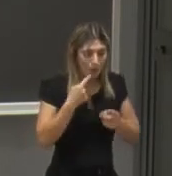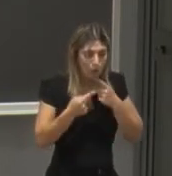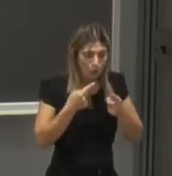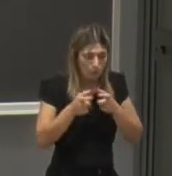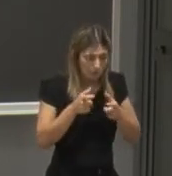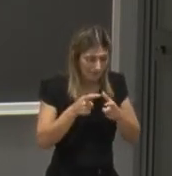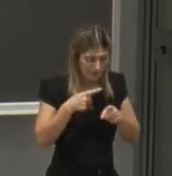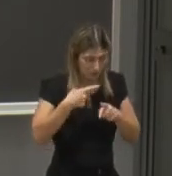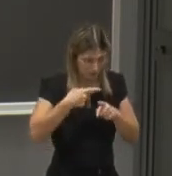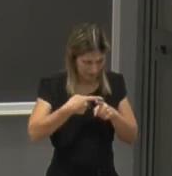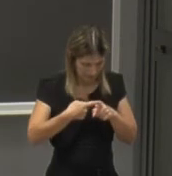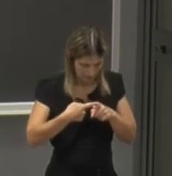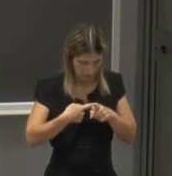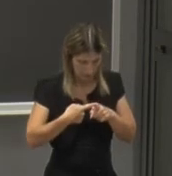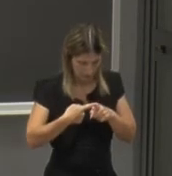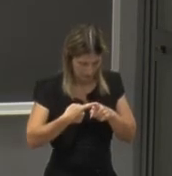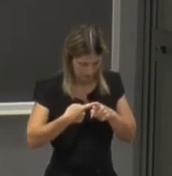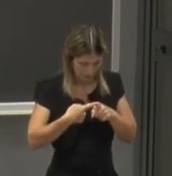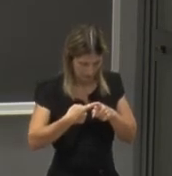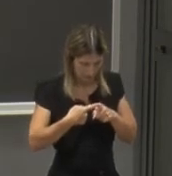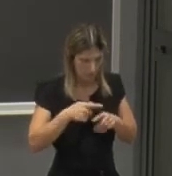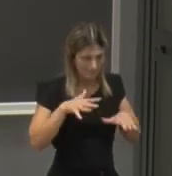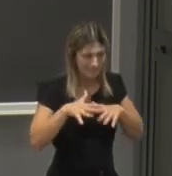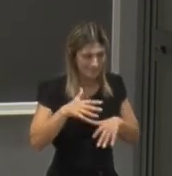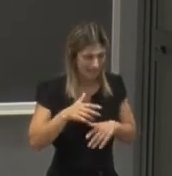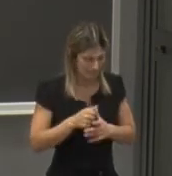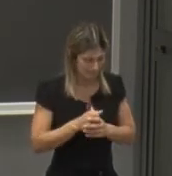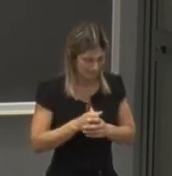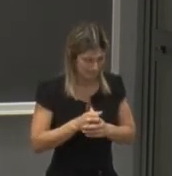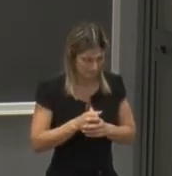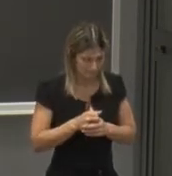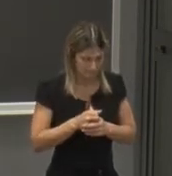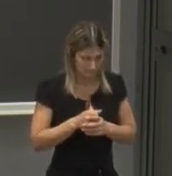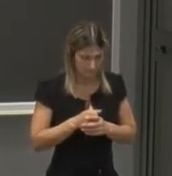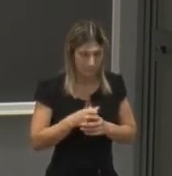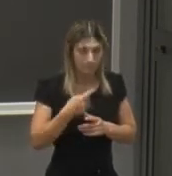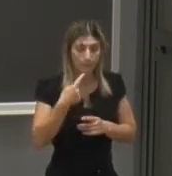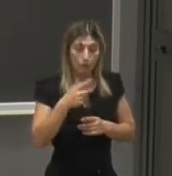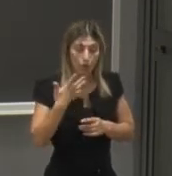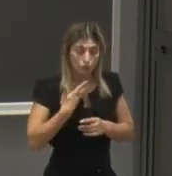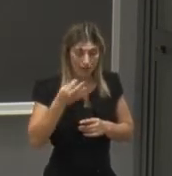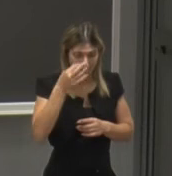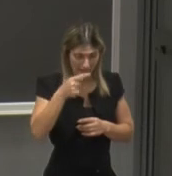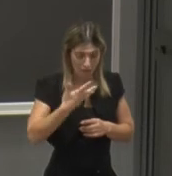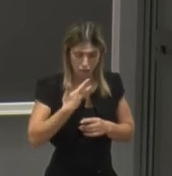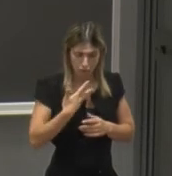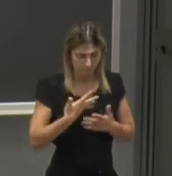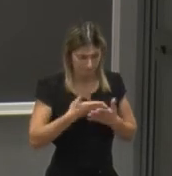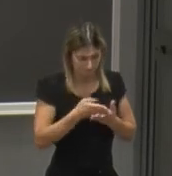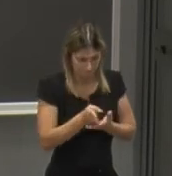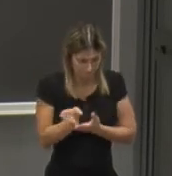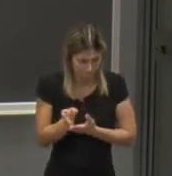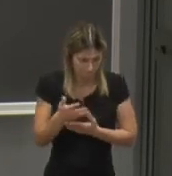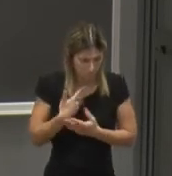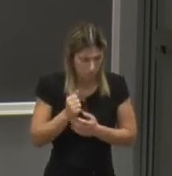e gestione dell'ingegneria engineering management quindi come vedete anche in questo caso avete un ampio spazio